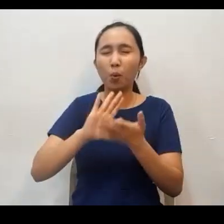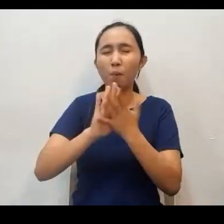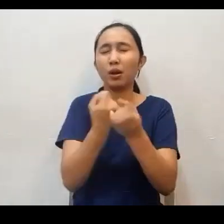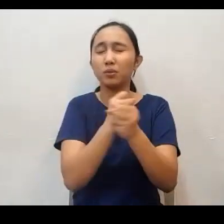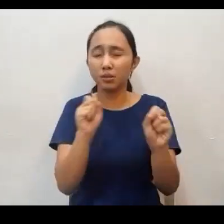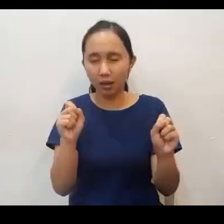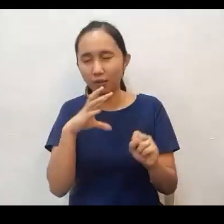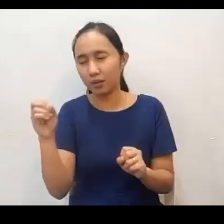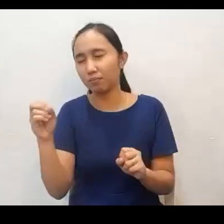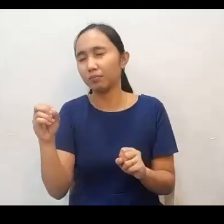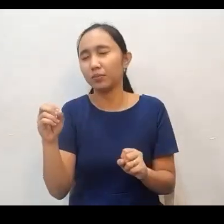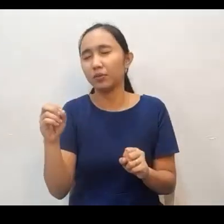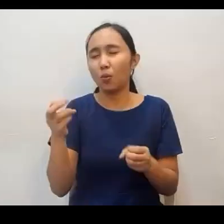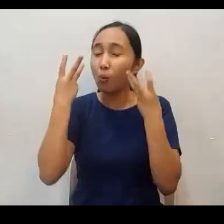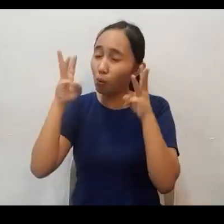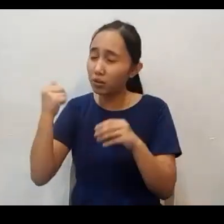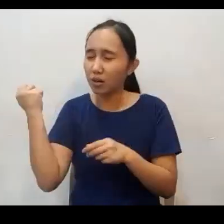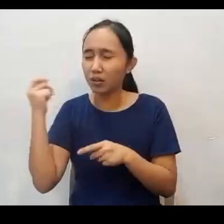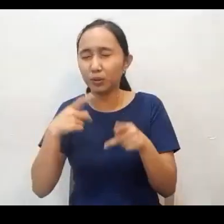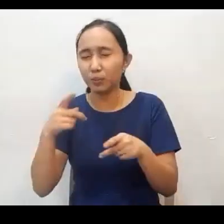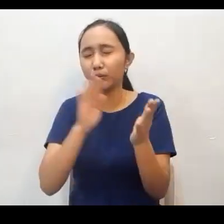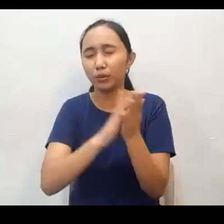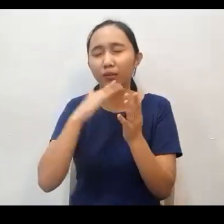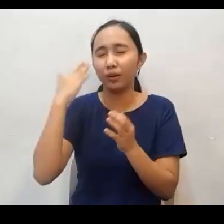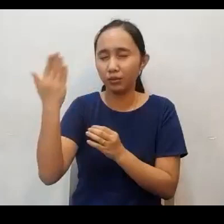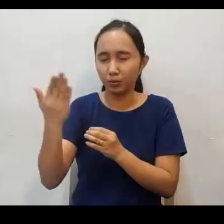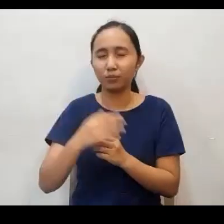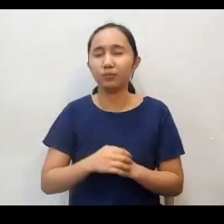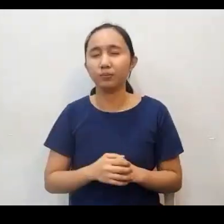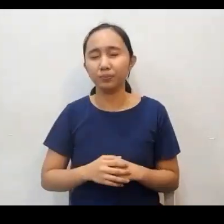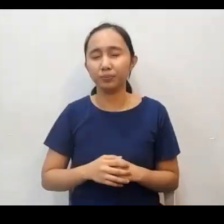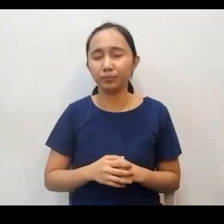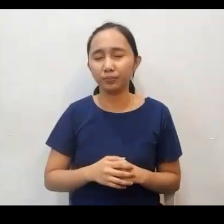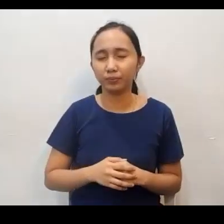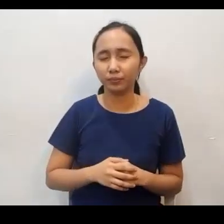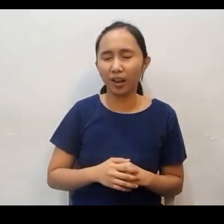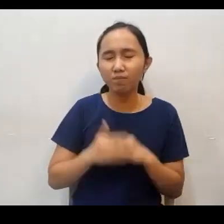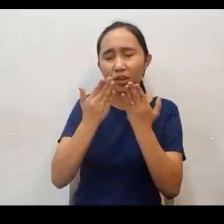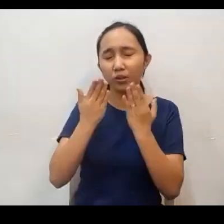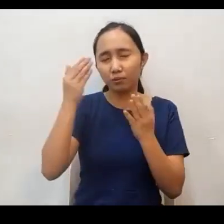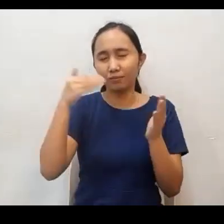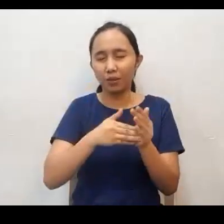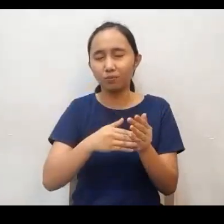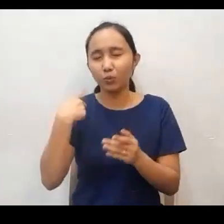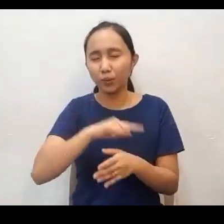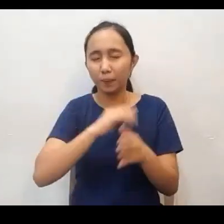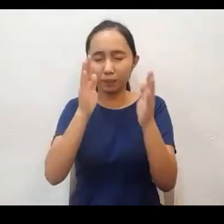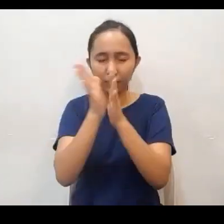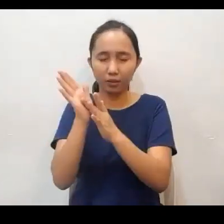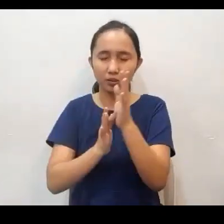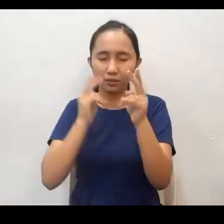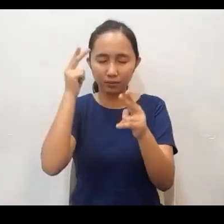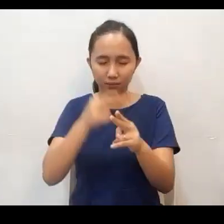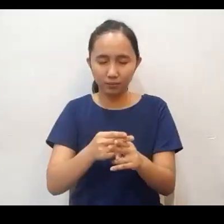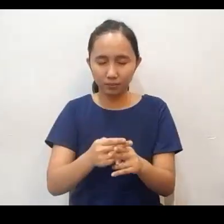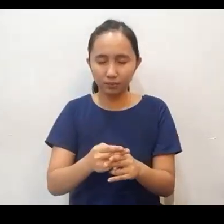Kaya nga nais po naming makita at matunghayan yung maraming tao na naliligtas at niluluwa lahat ika. And thank you again. We pray in name of Jesus Christ. Kaya